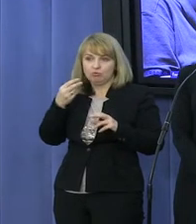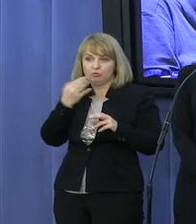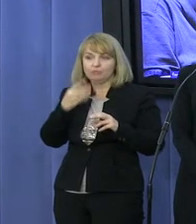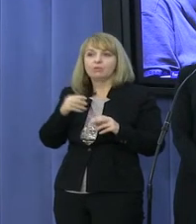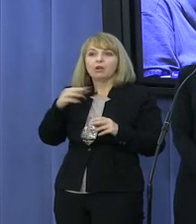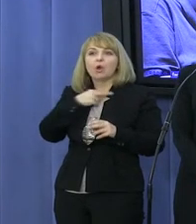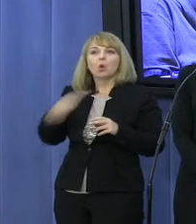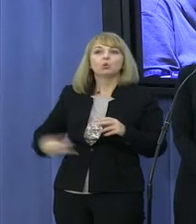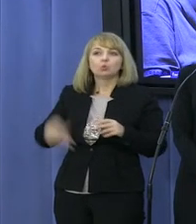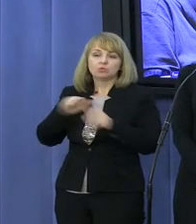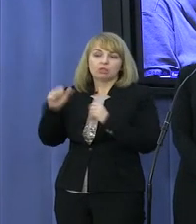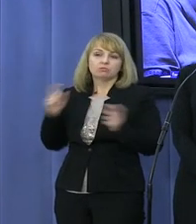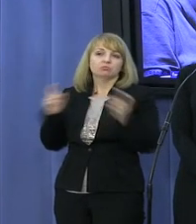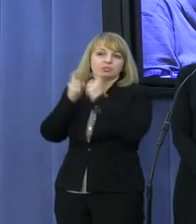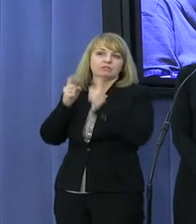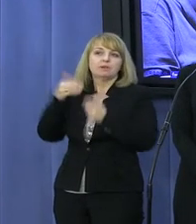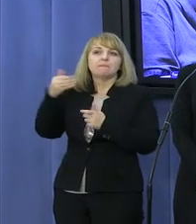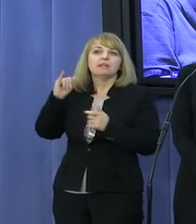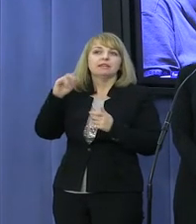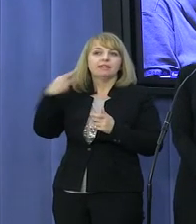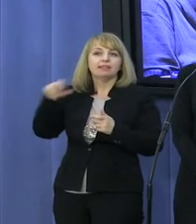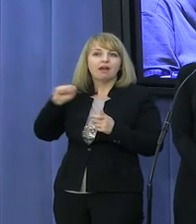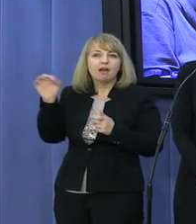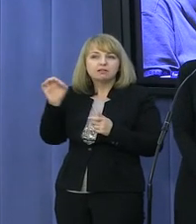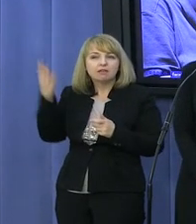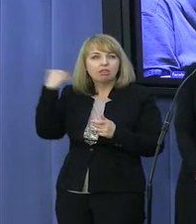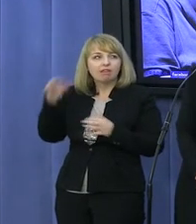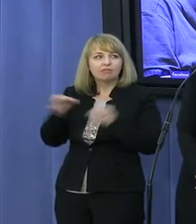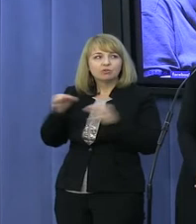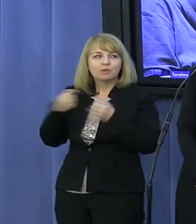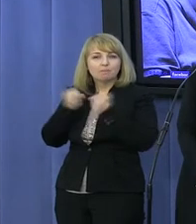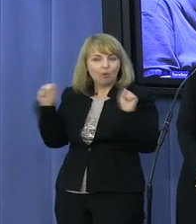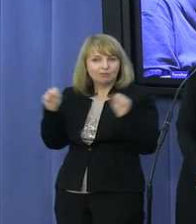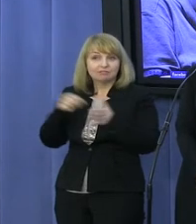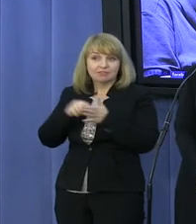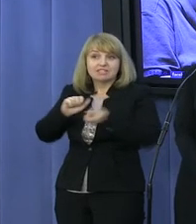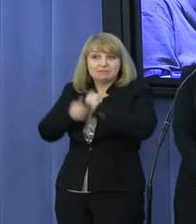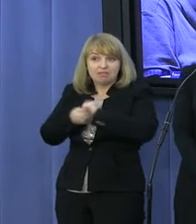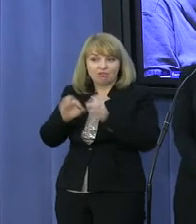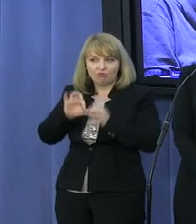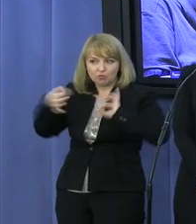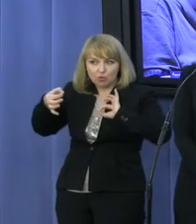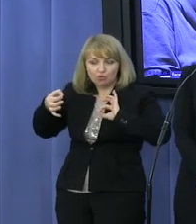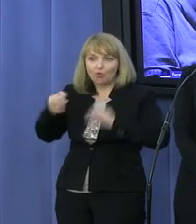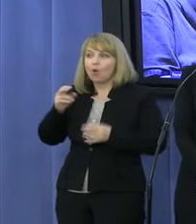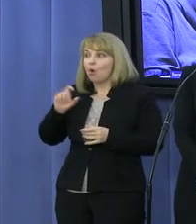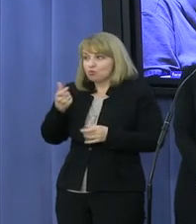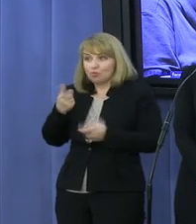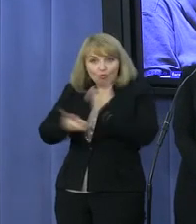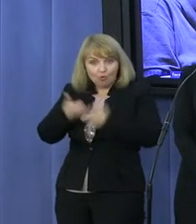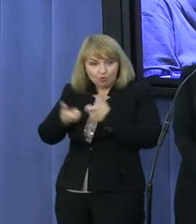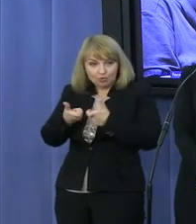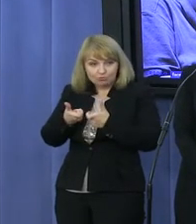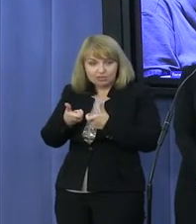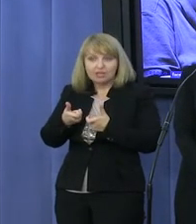Tusk jest przeciwieństwem Midasa. Midas, czego dotknął, zamieniał w złoto. Tusk w co zamienia, to nie powiem, bo na sali są